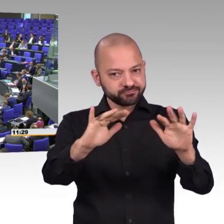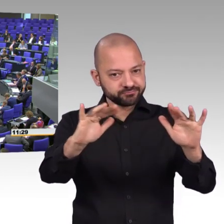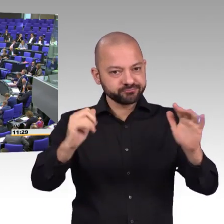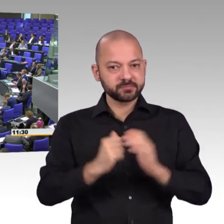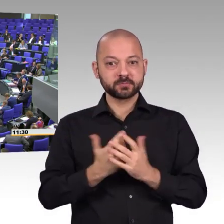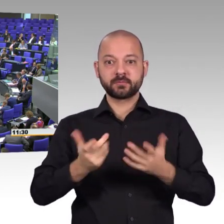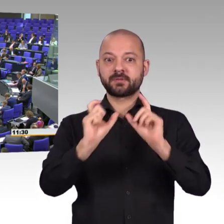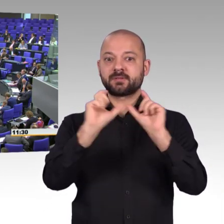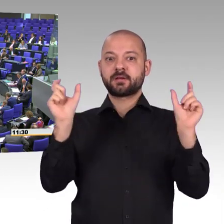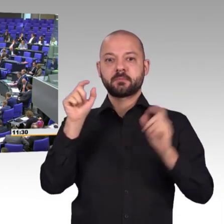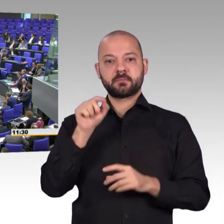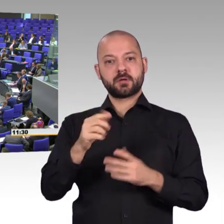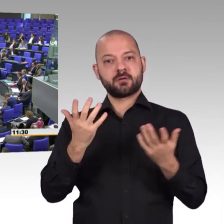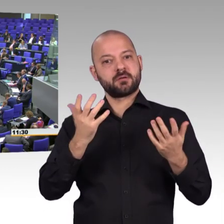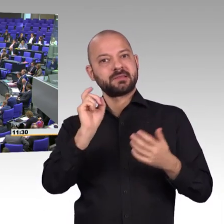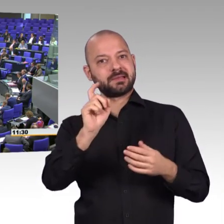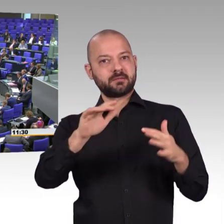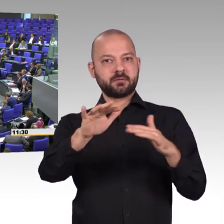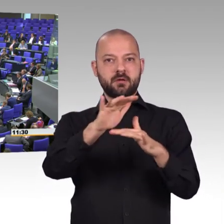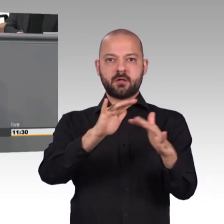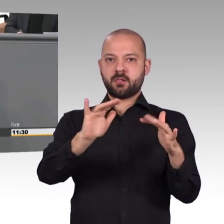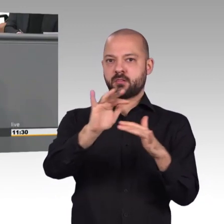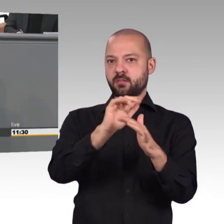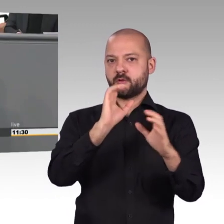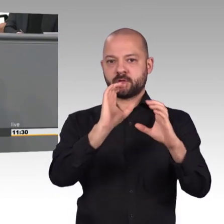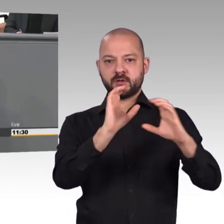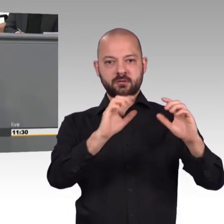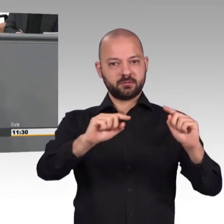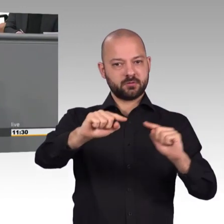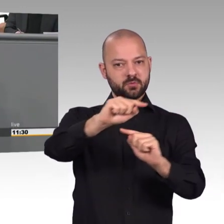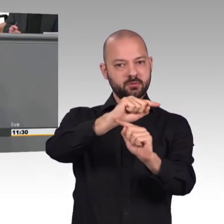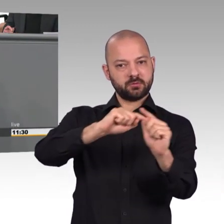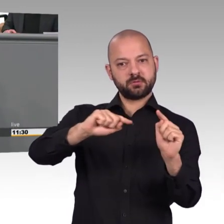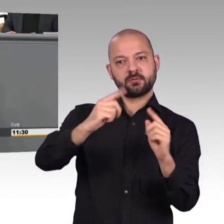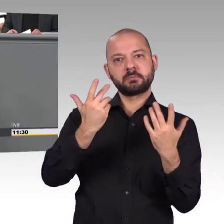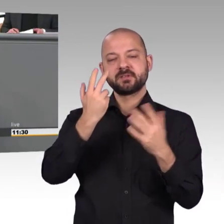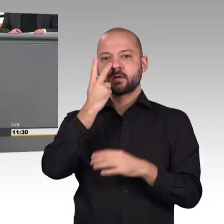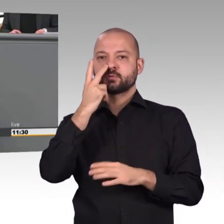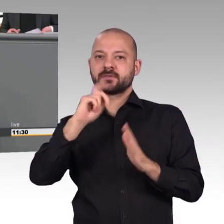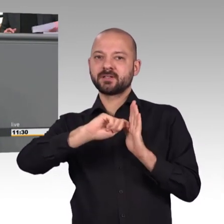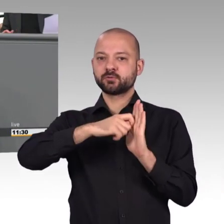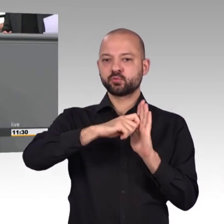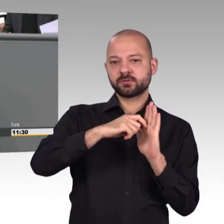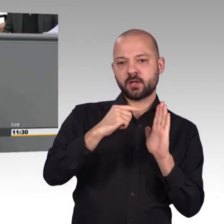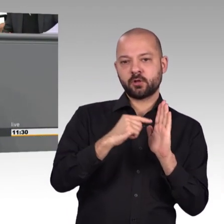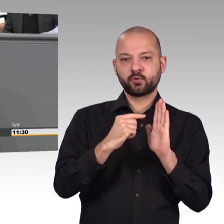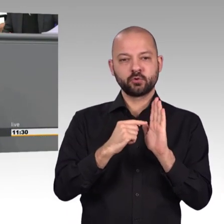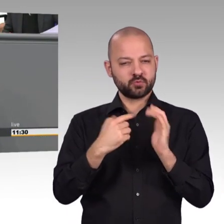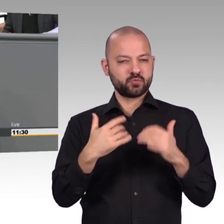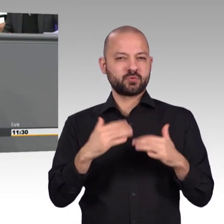Kommunikation. Wir müssen auch darauf vertrauen können, dass dieses Grundrecht auch im Internet und bei neuen Anwendungen